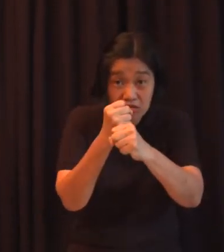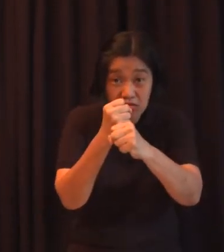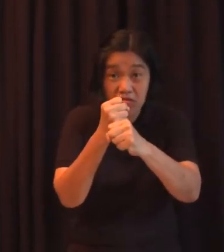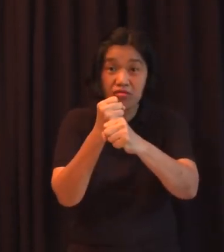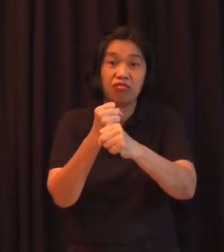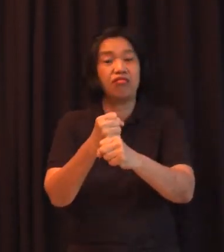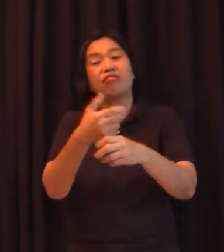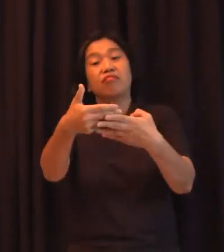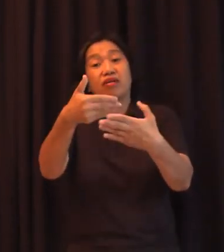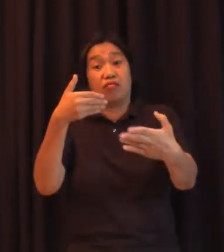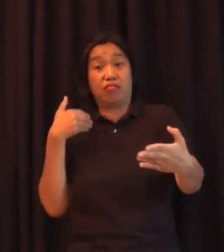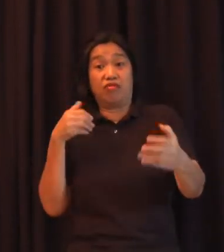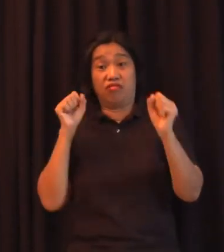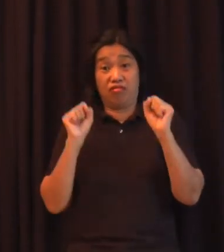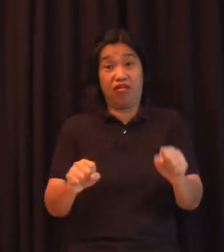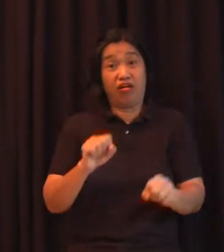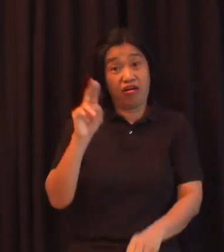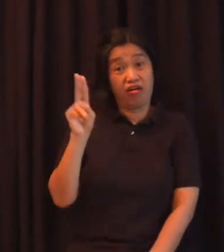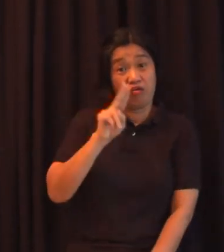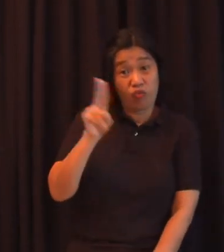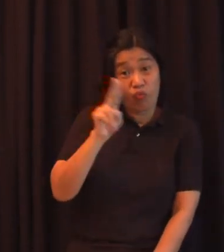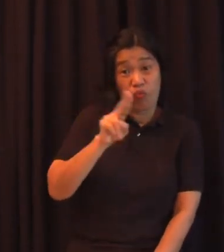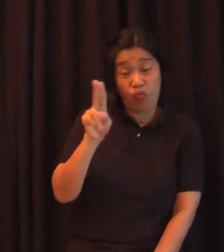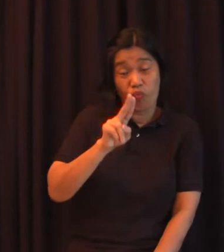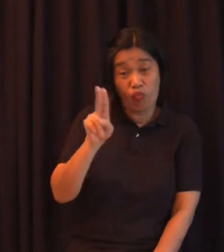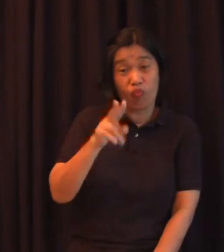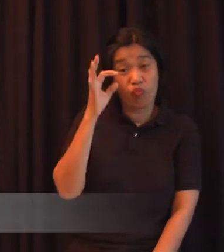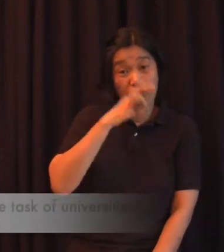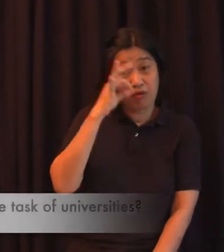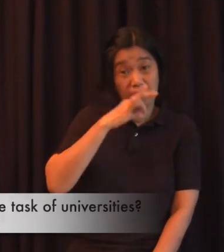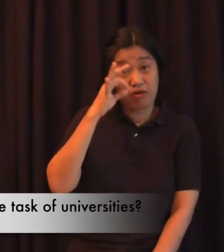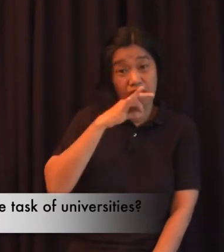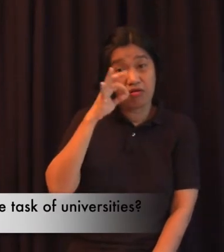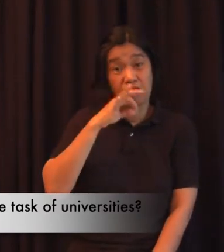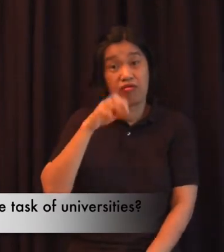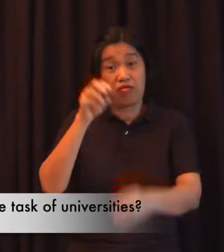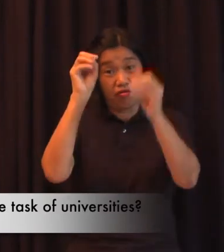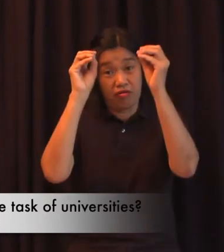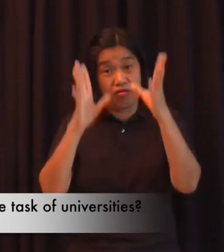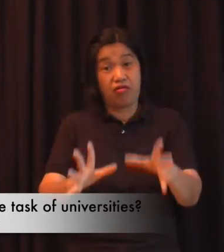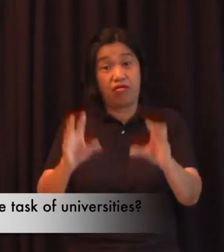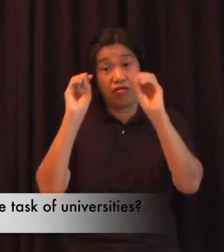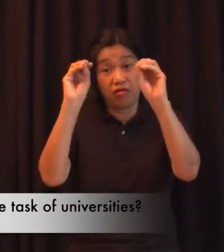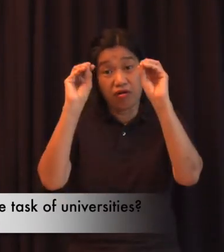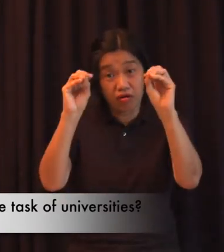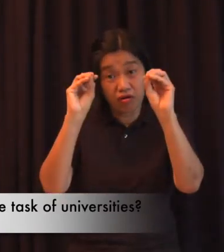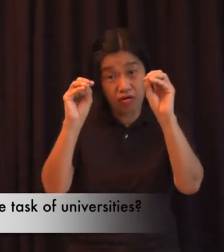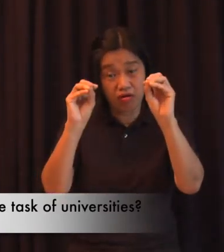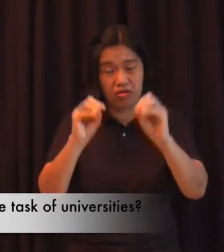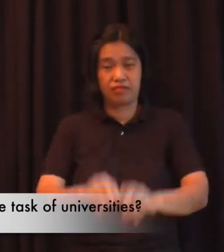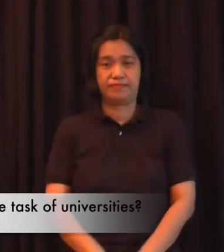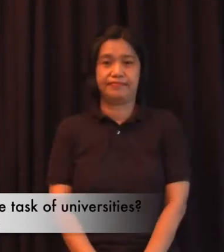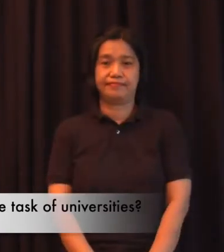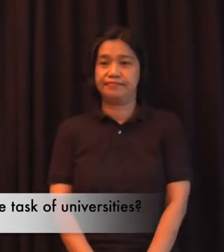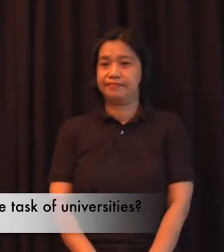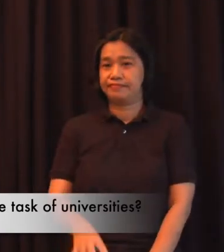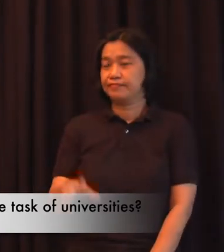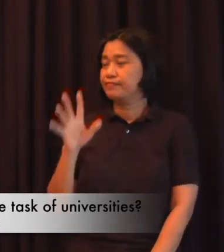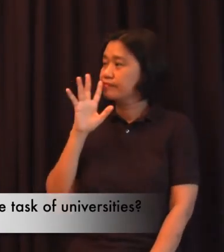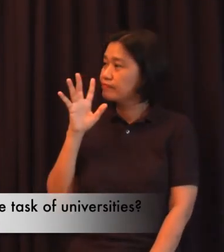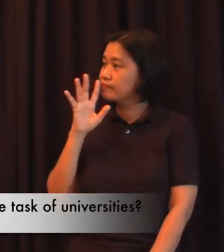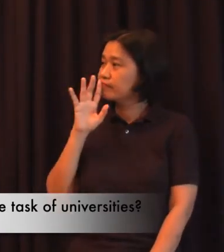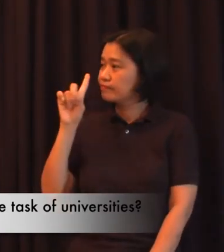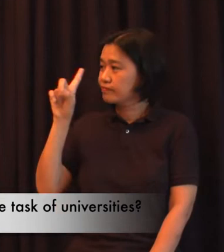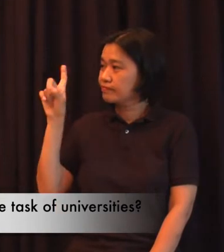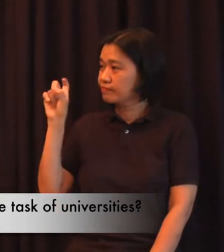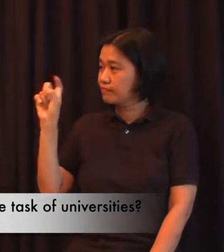gamitin o magamit ang Pilipino bilang wilang patungin yung bang pagsulong ng pambansang wika ito